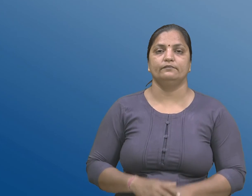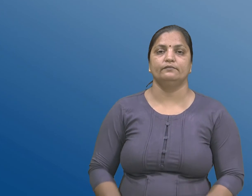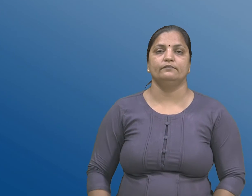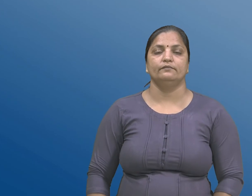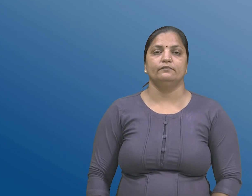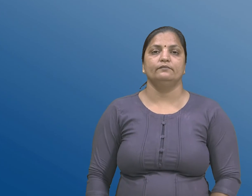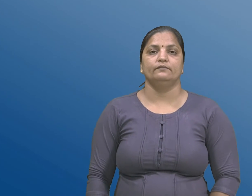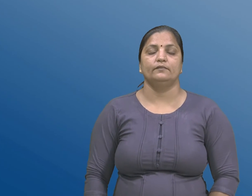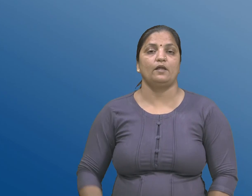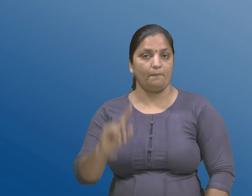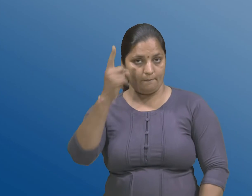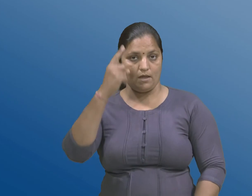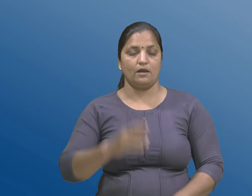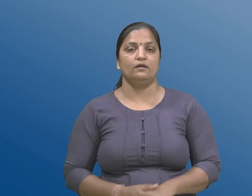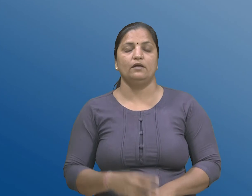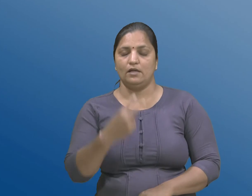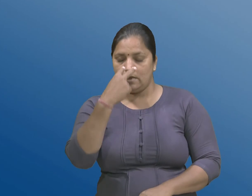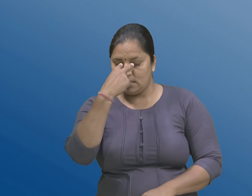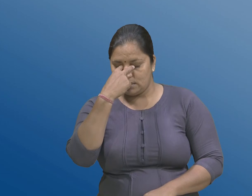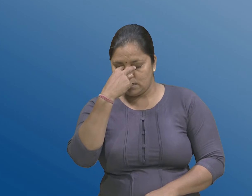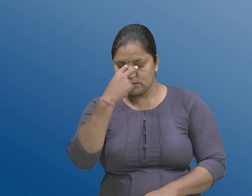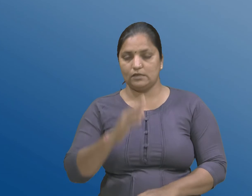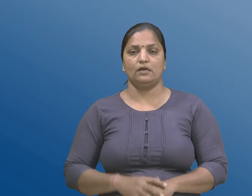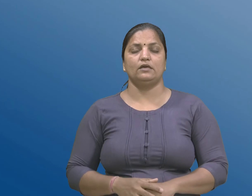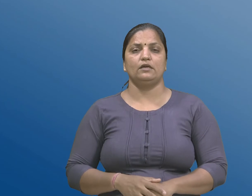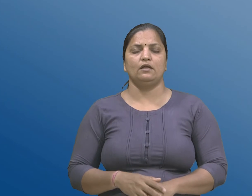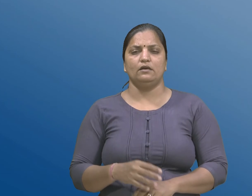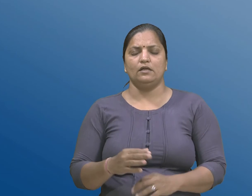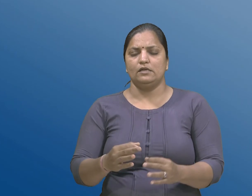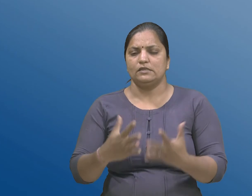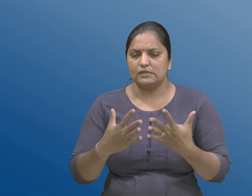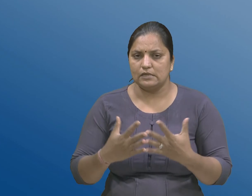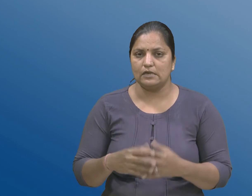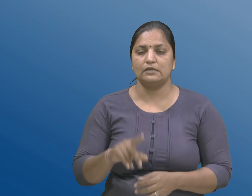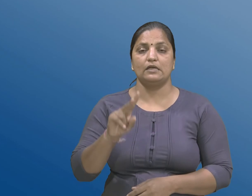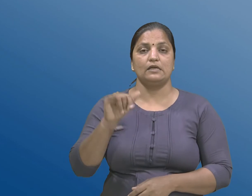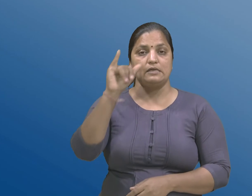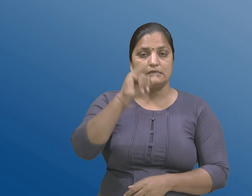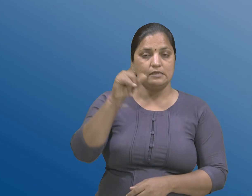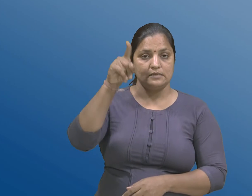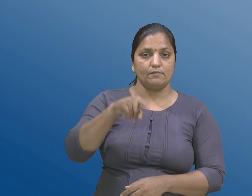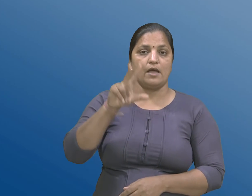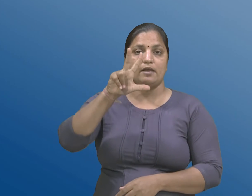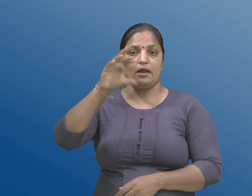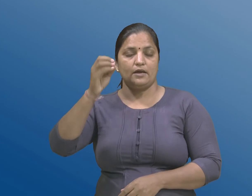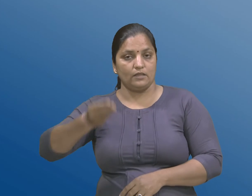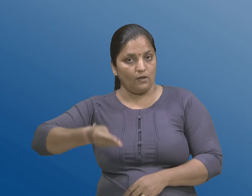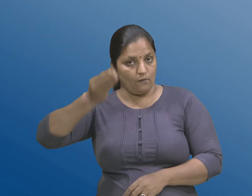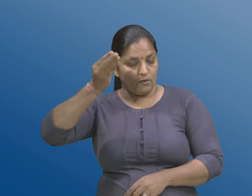पहलू द्रष्टीनी तिक्ष्णता 6 x 18 थी वदू नहीं, अथवा 20 x